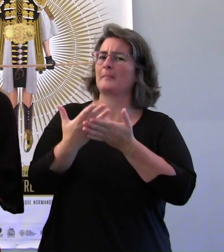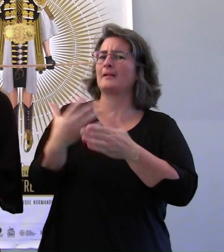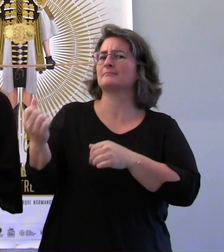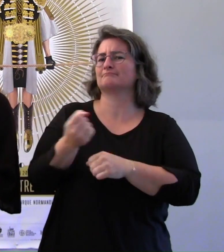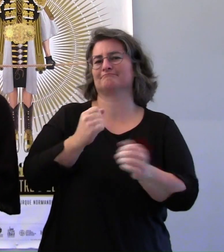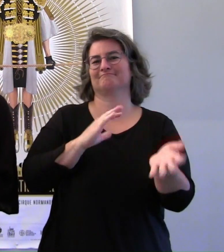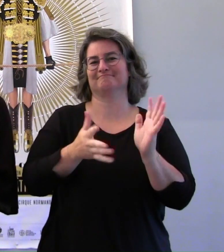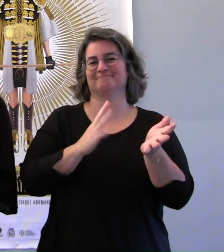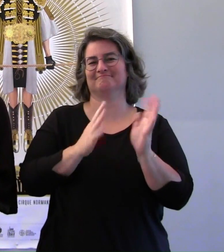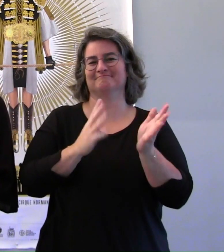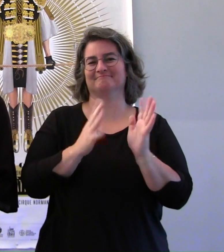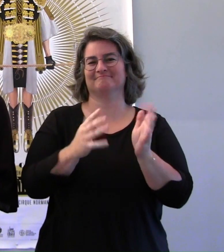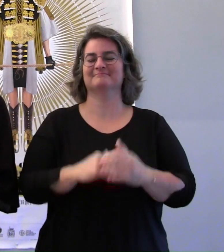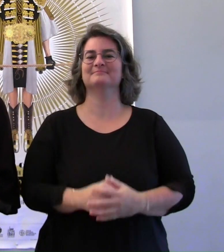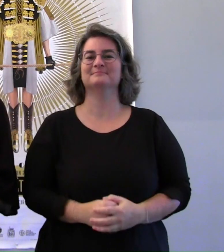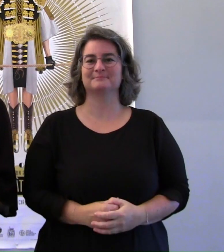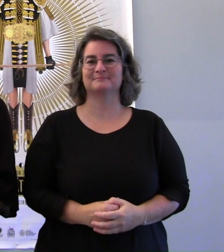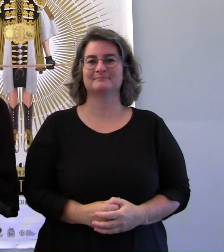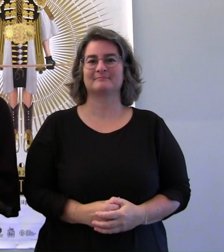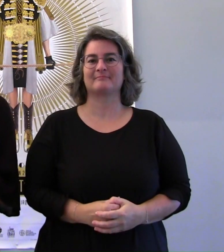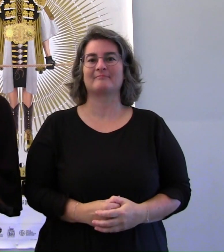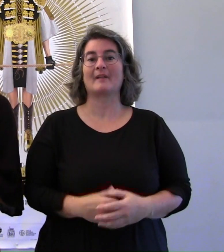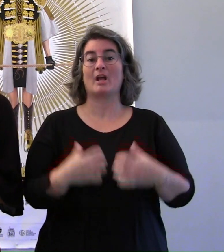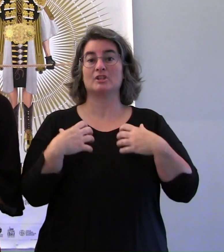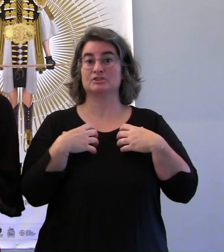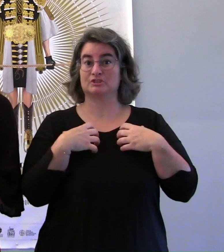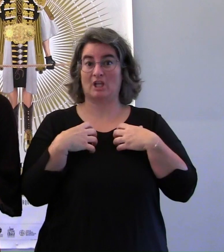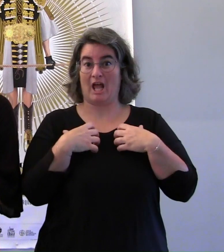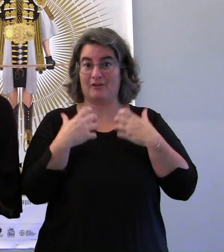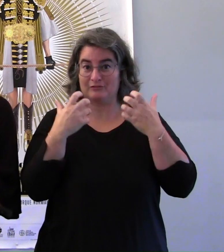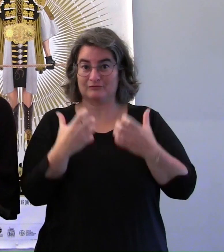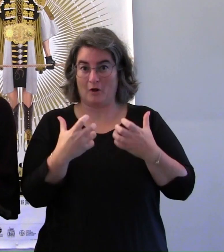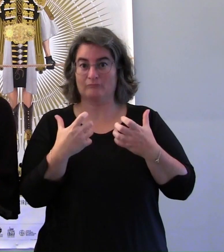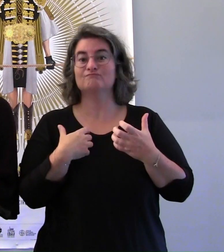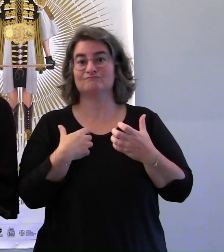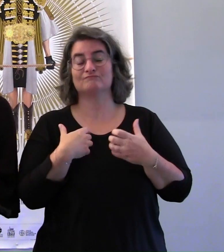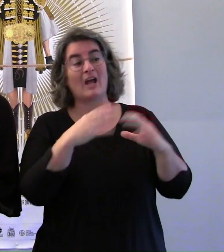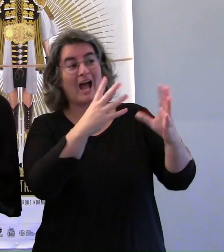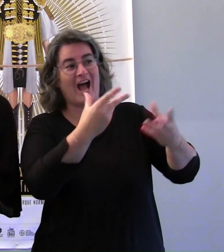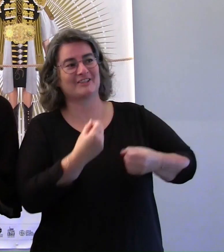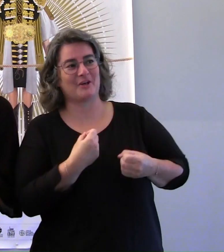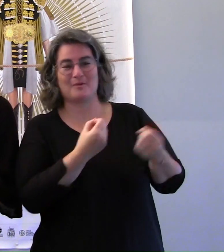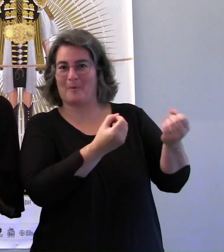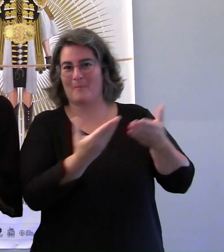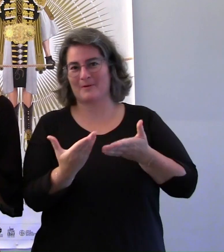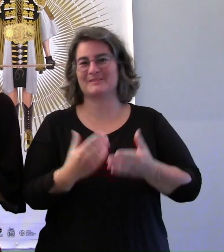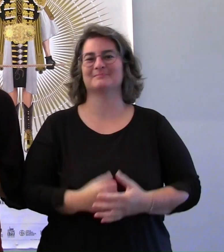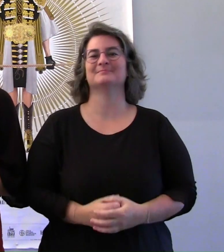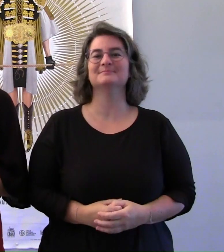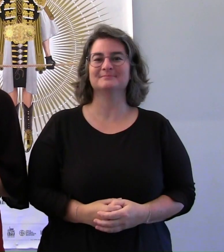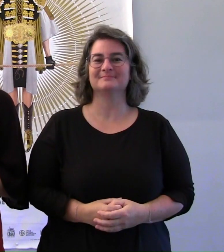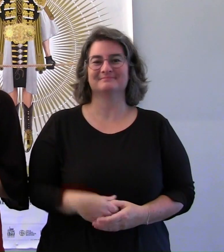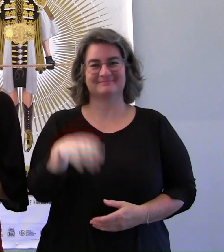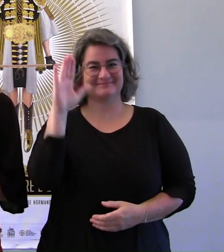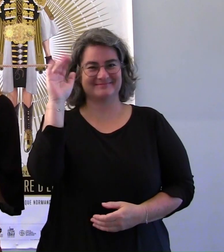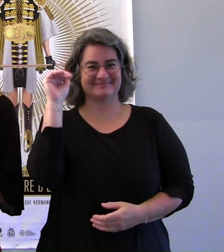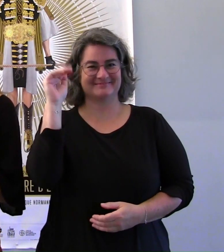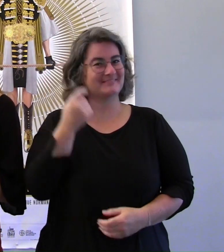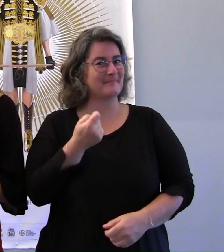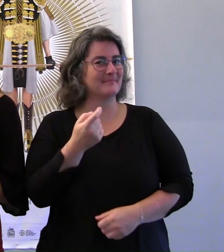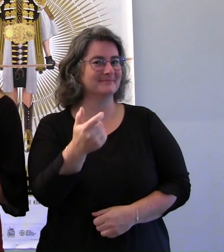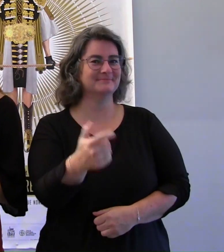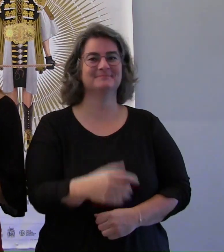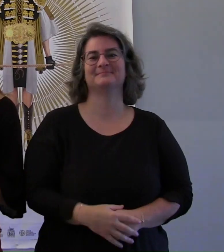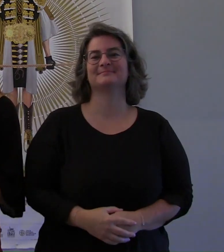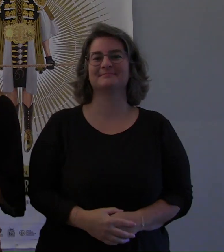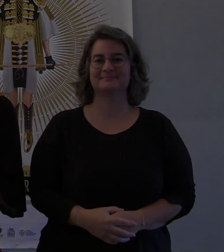langue des signes française. Des gilets vibrants seront aussi à votre disposition en billetterie. Au revoir et à bientôt